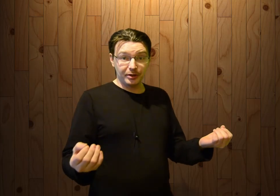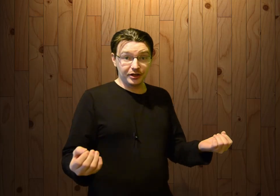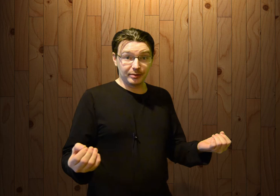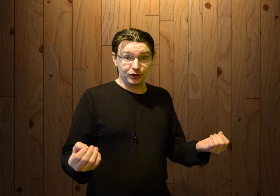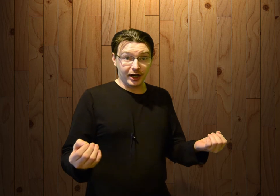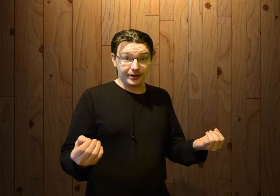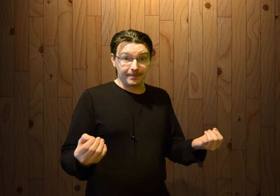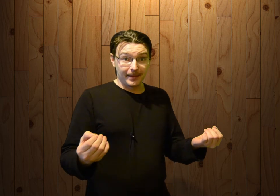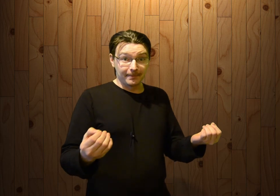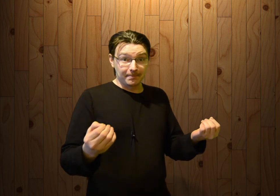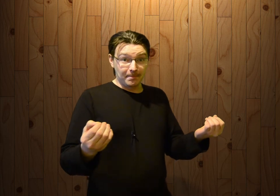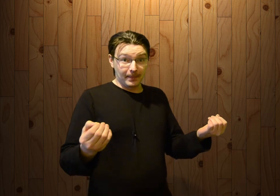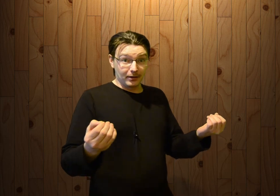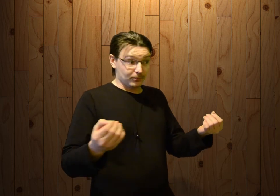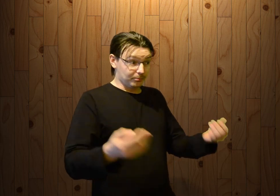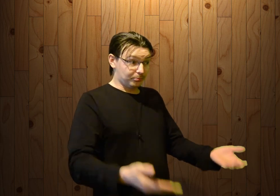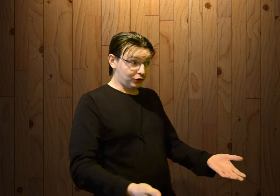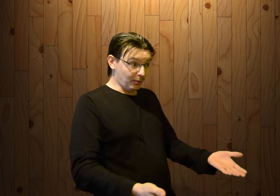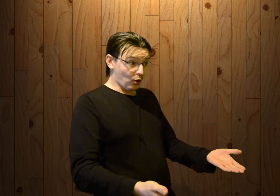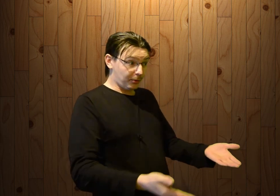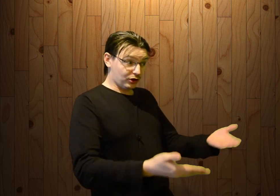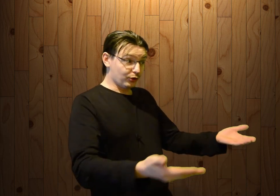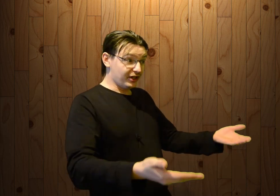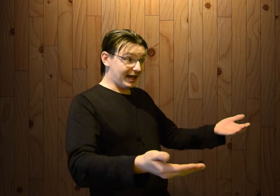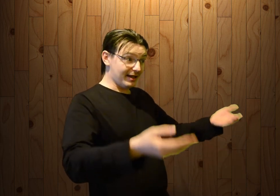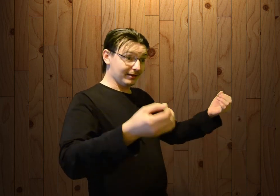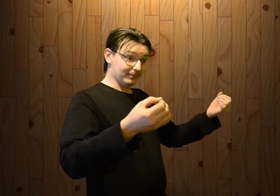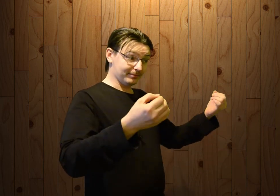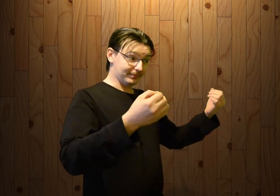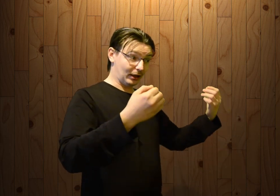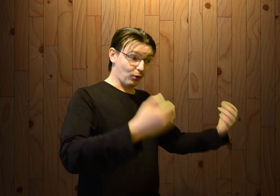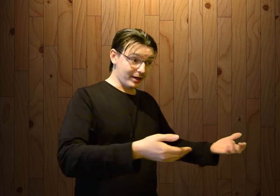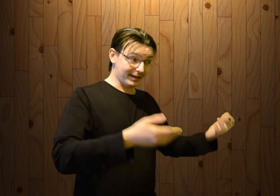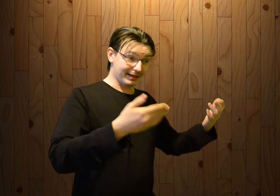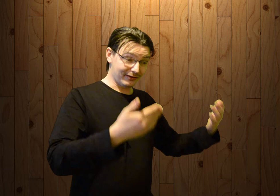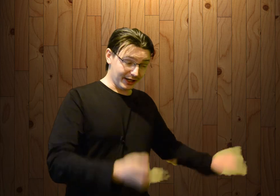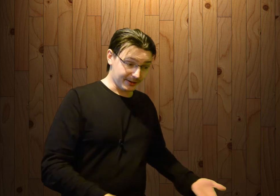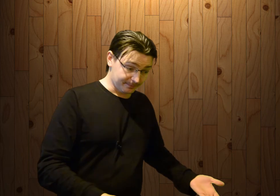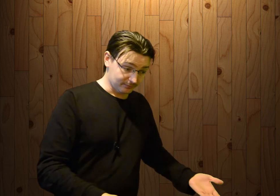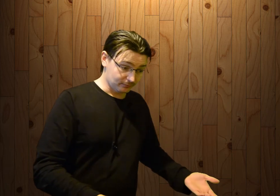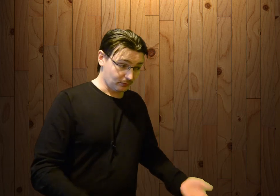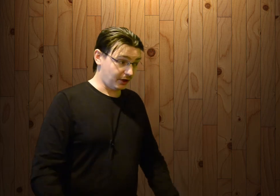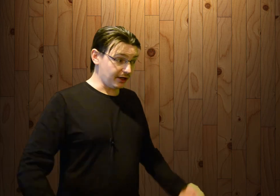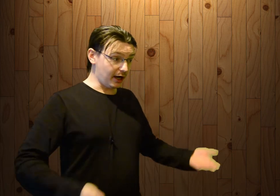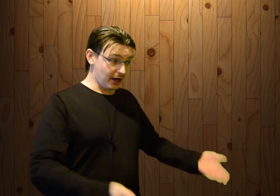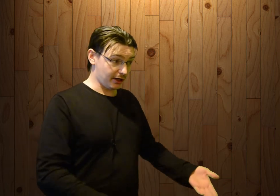мире не запрещает. Почему? Почему нельзя такое говорить? День Оленя.